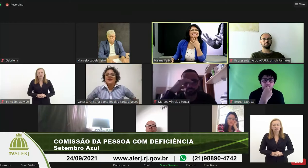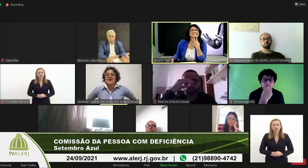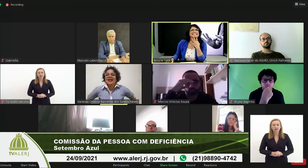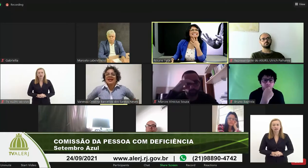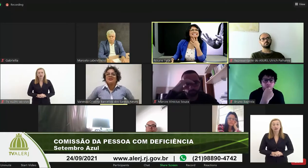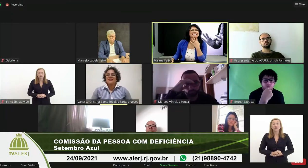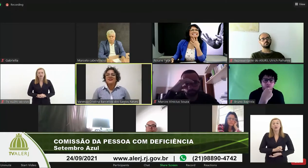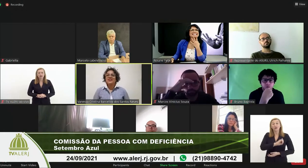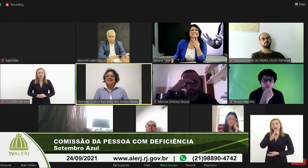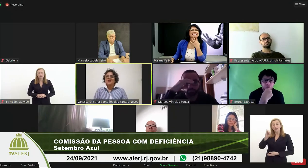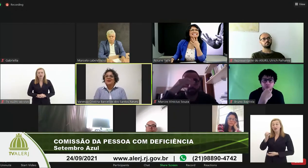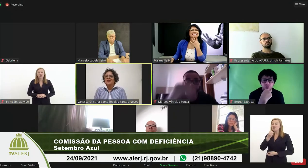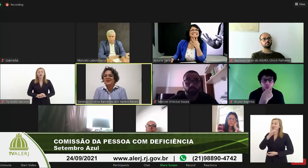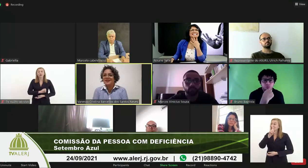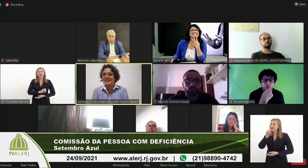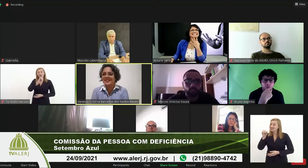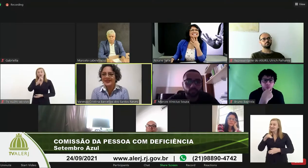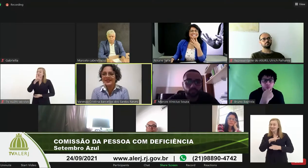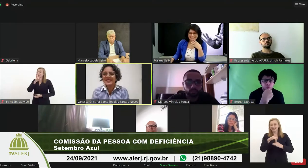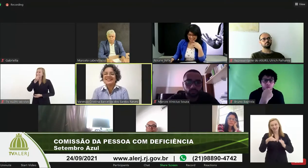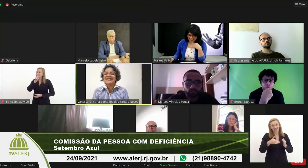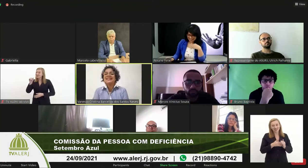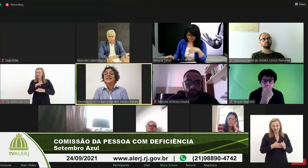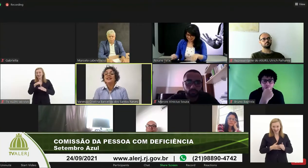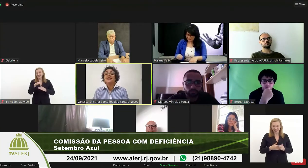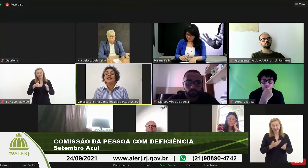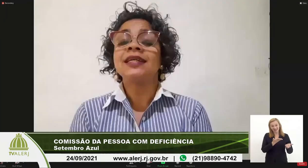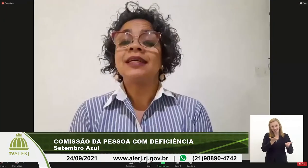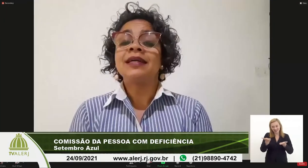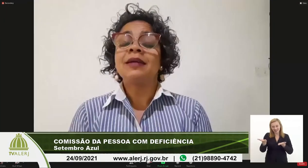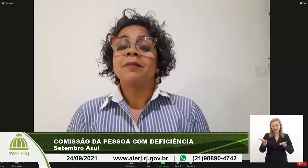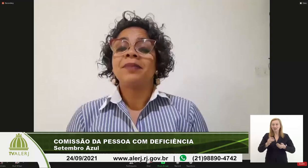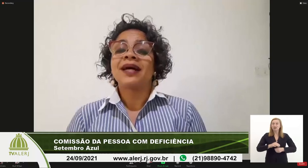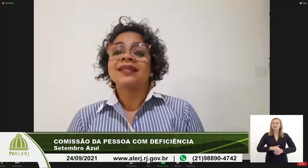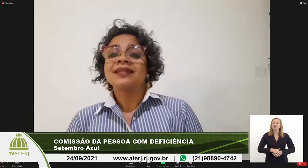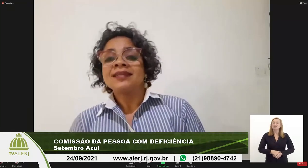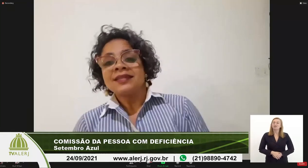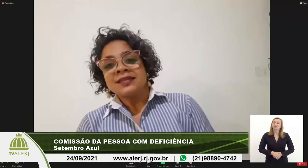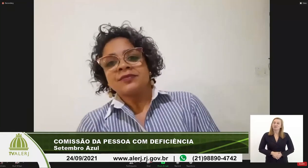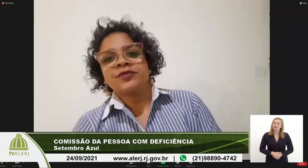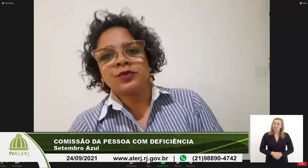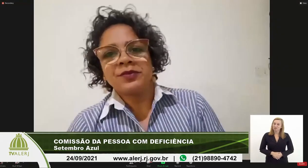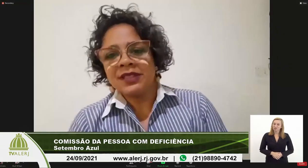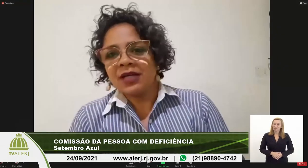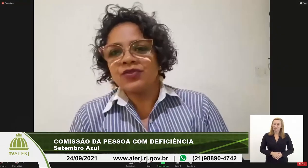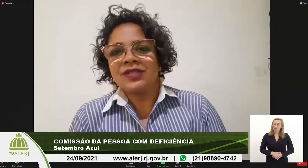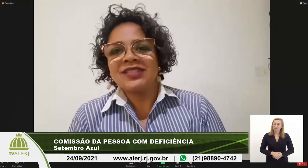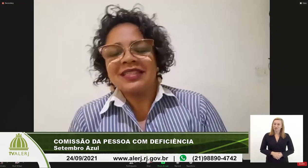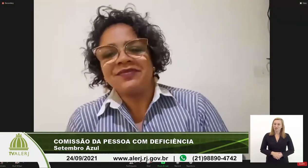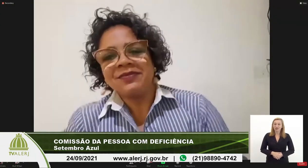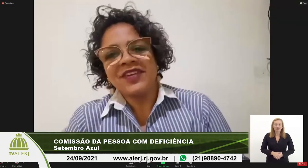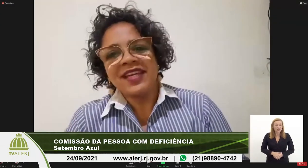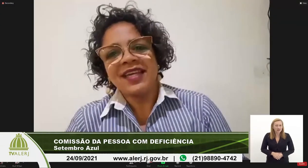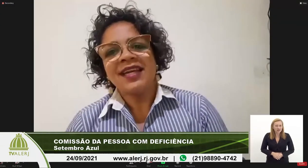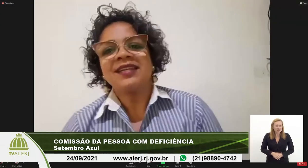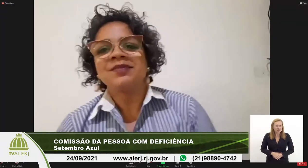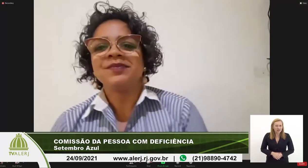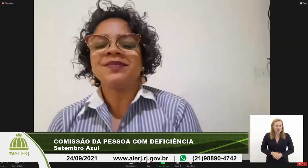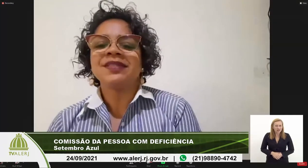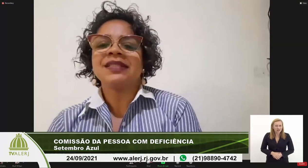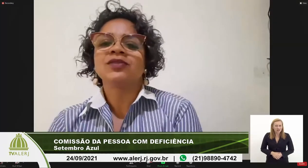Olá bom dia a todos e todas para me audiodescrever